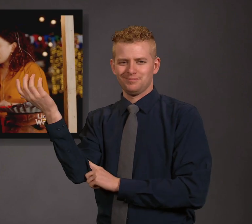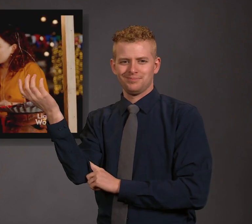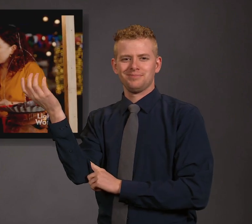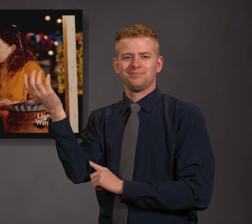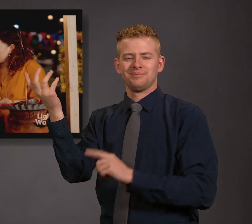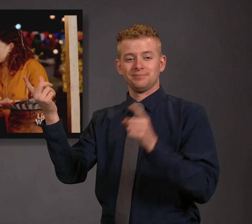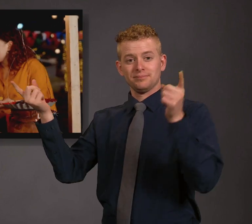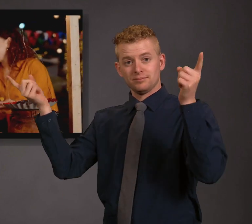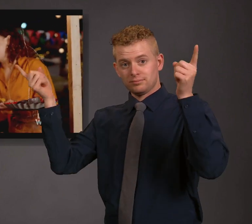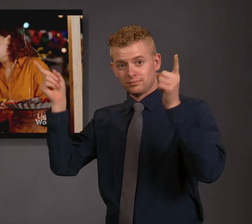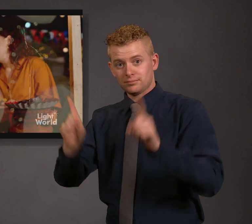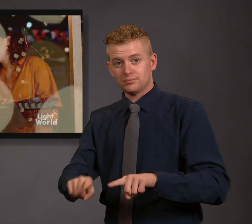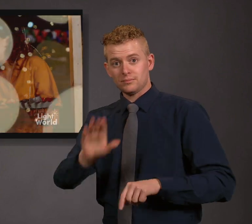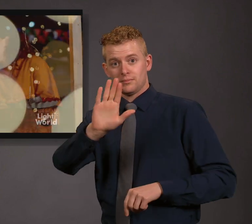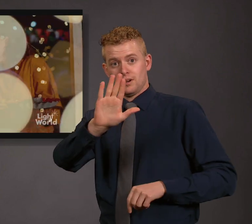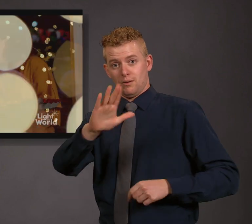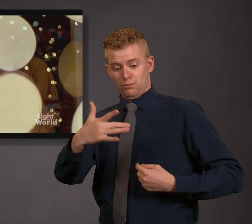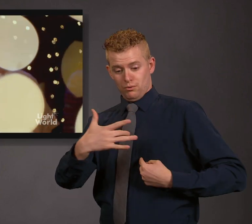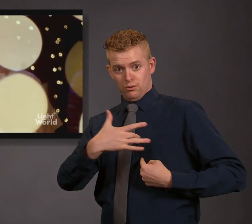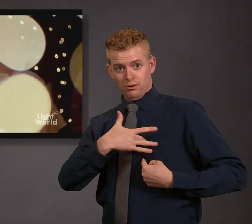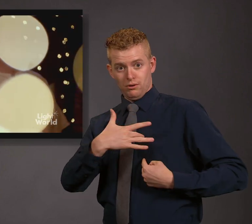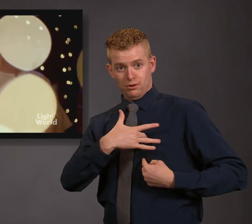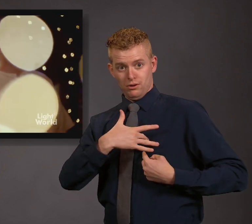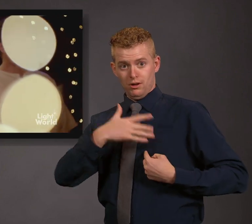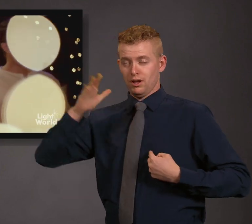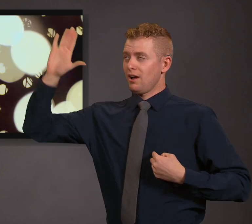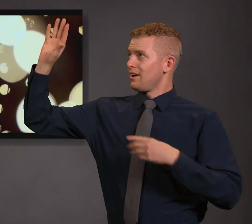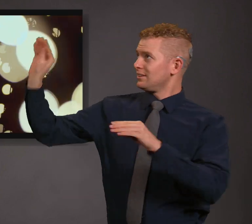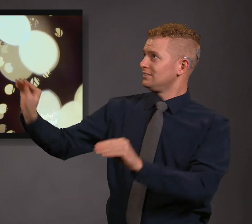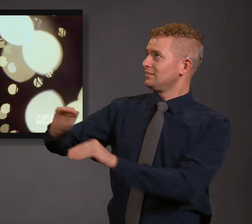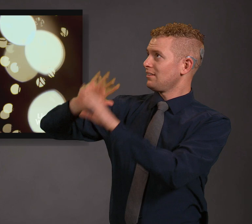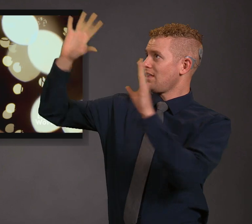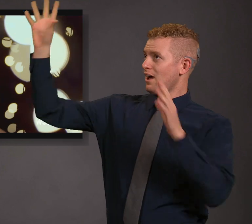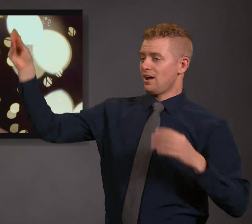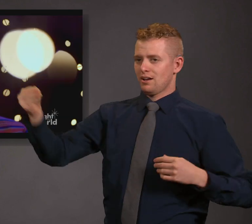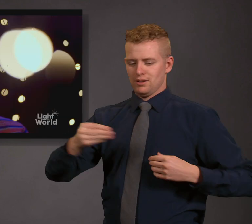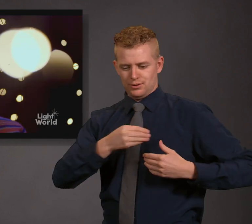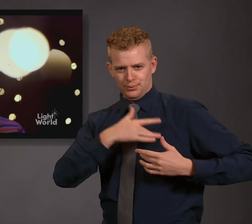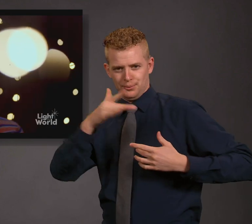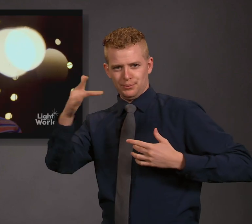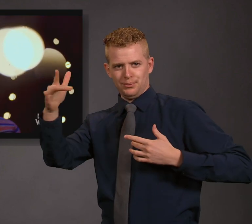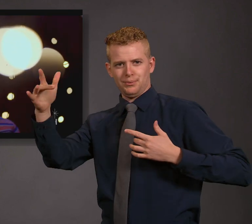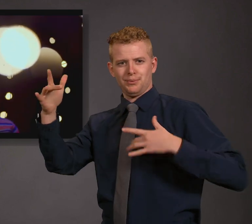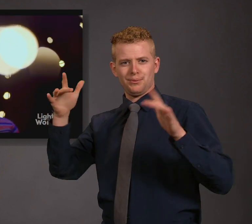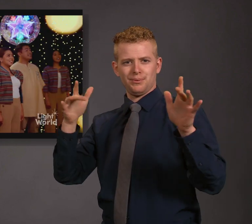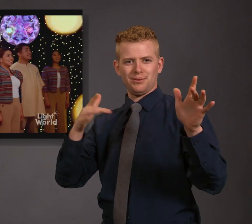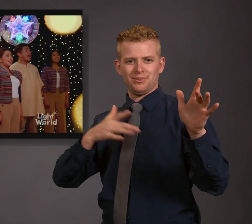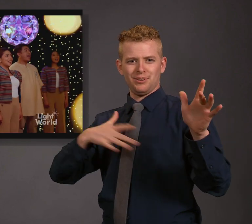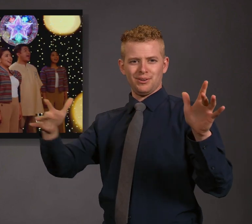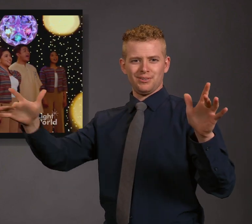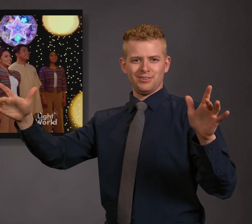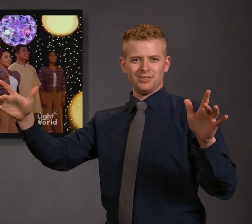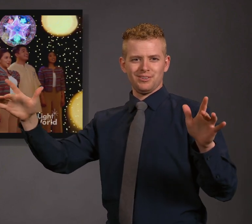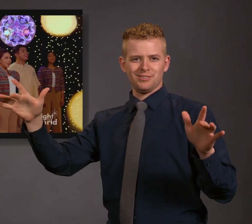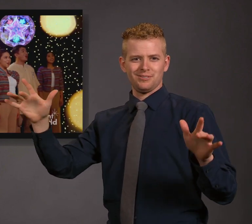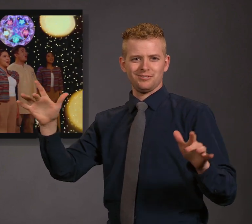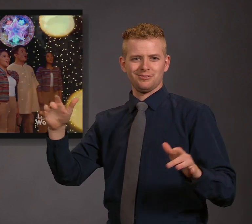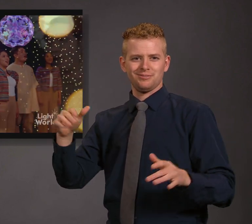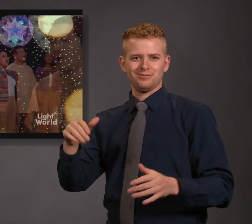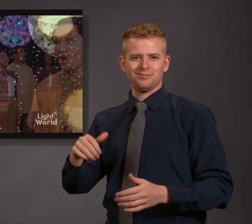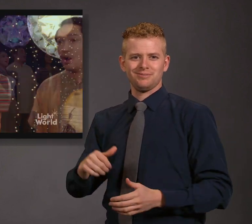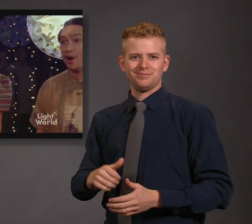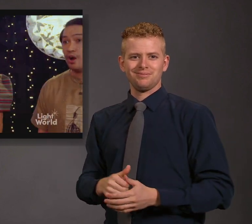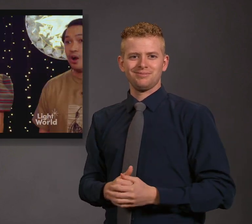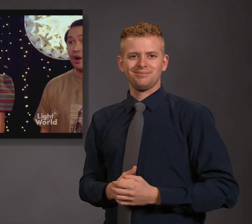Sa bawat kislap ng liwanag niyang nasa